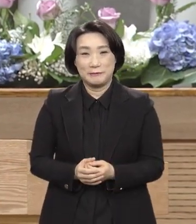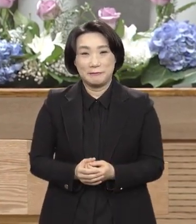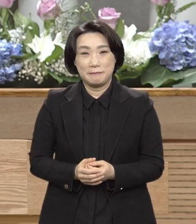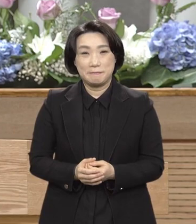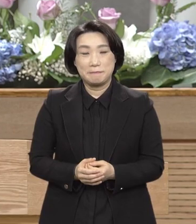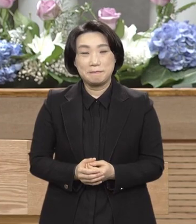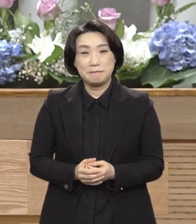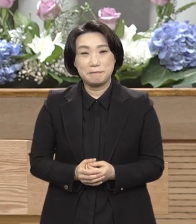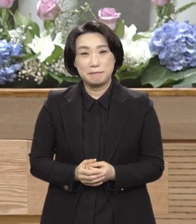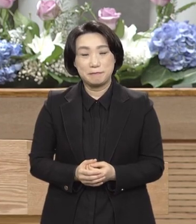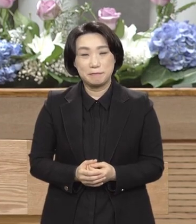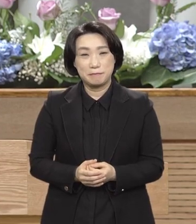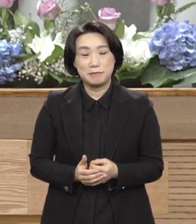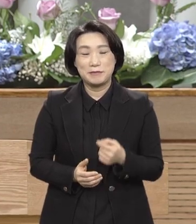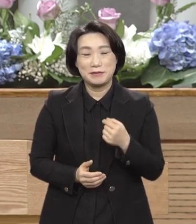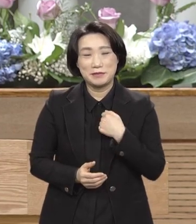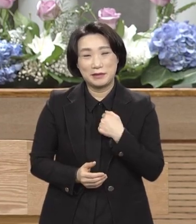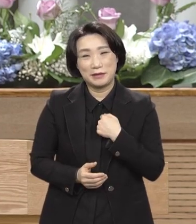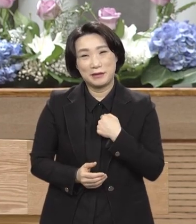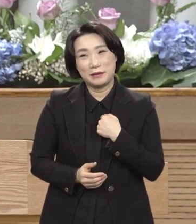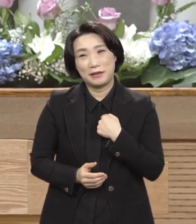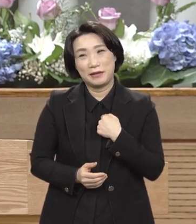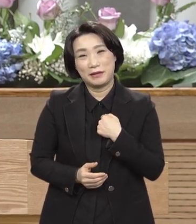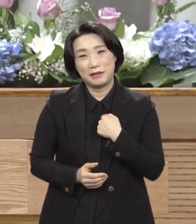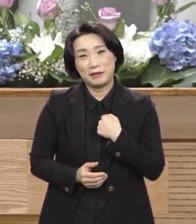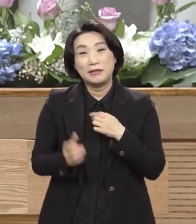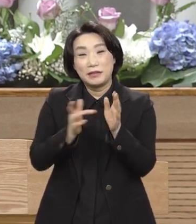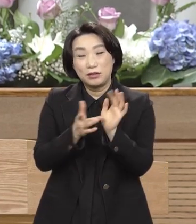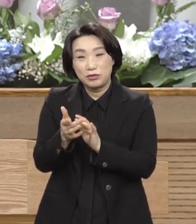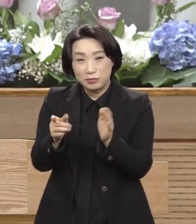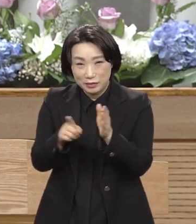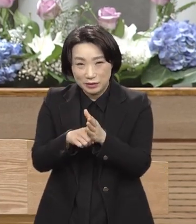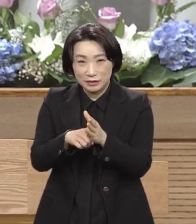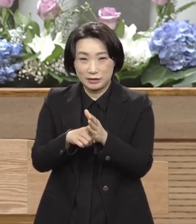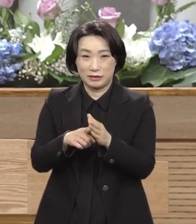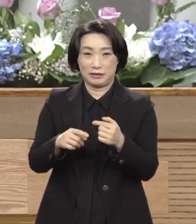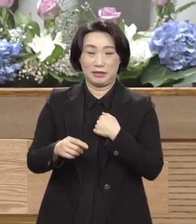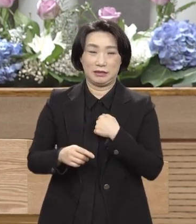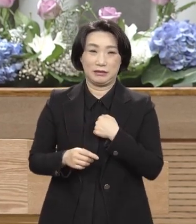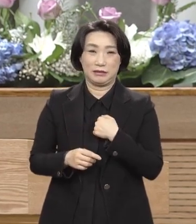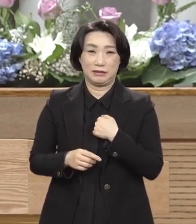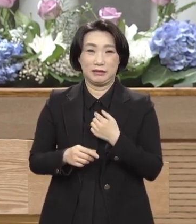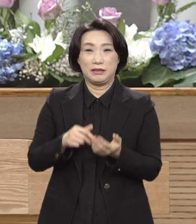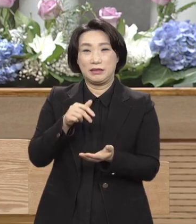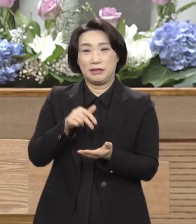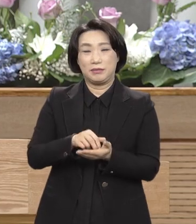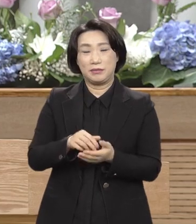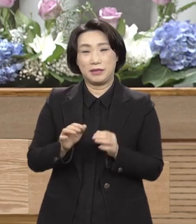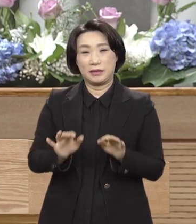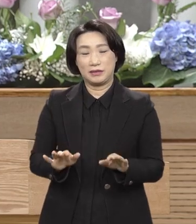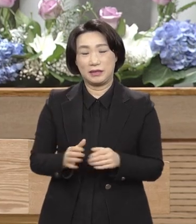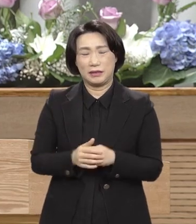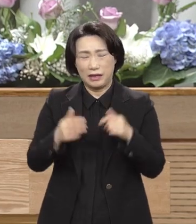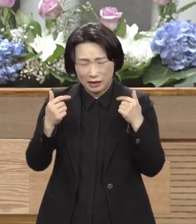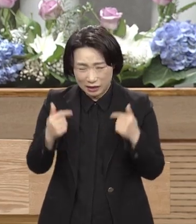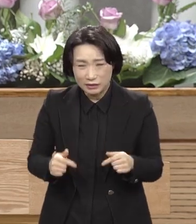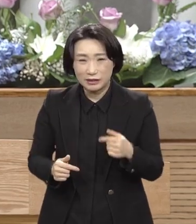저는 예수 믿는 사람으로서 항상 강단에서